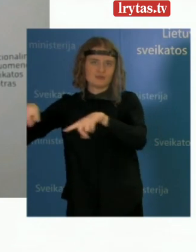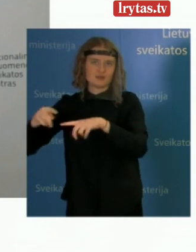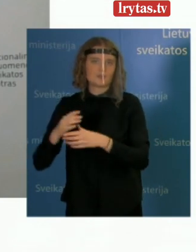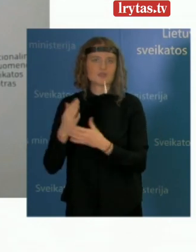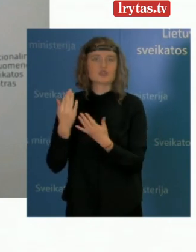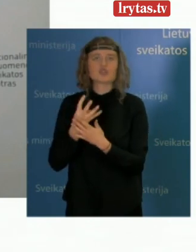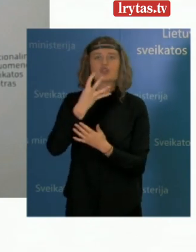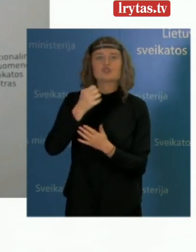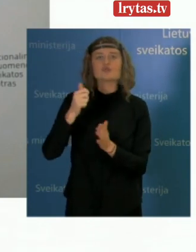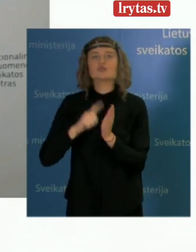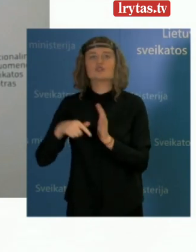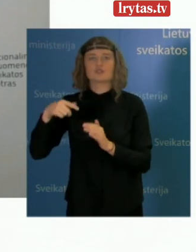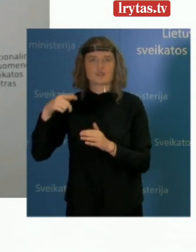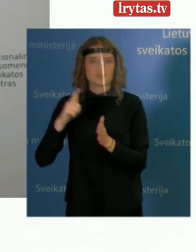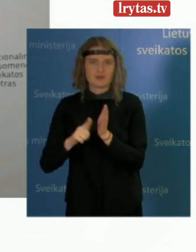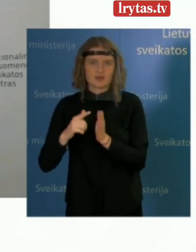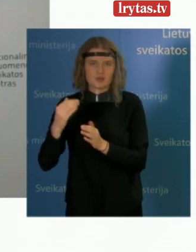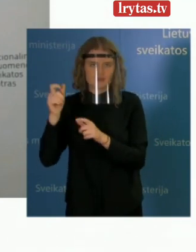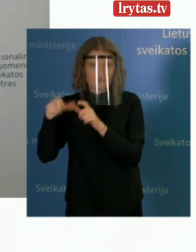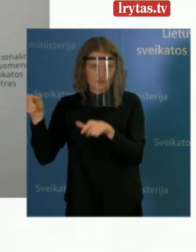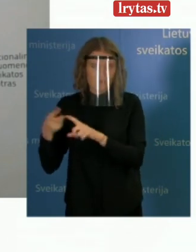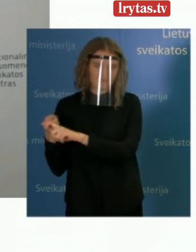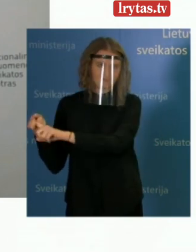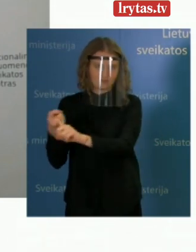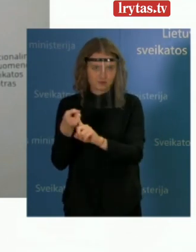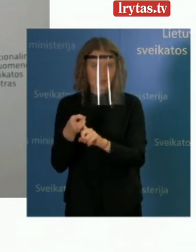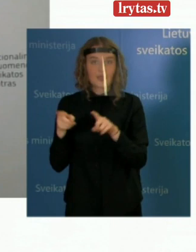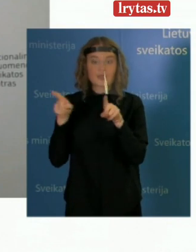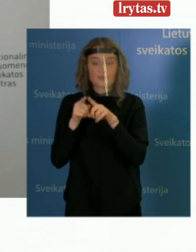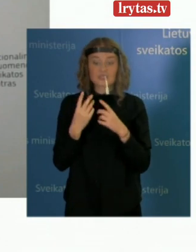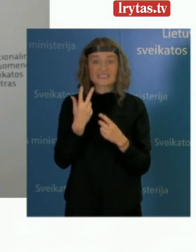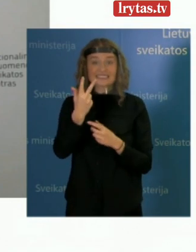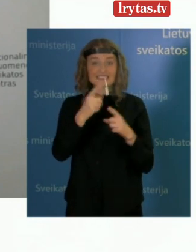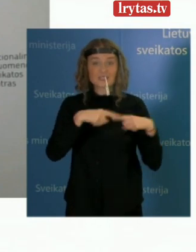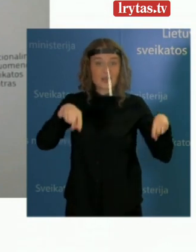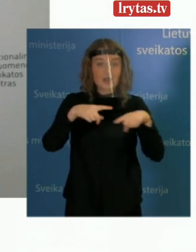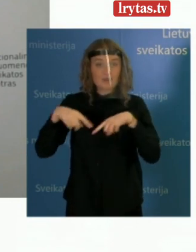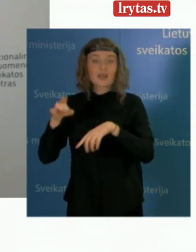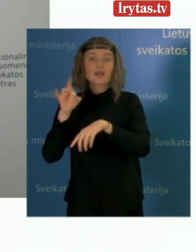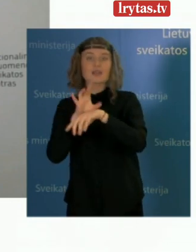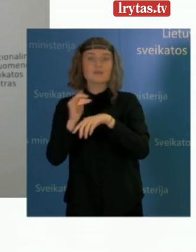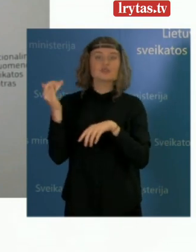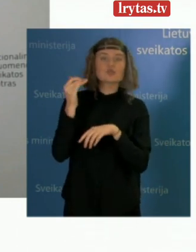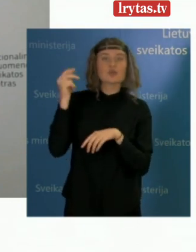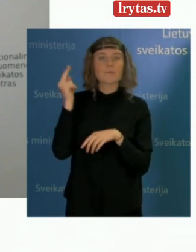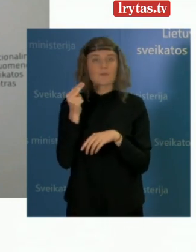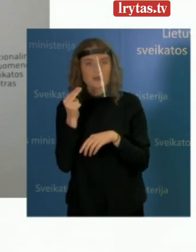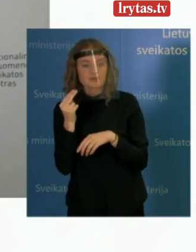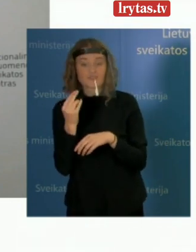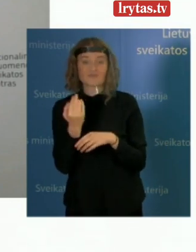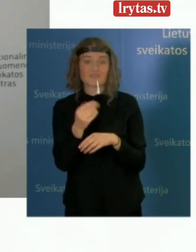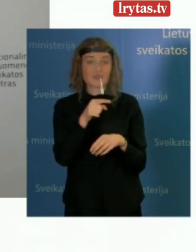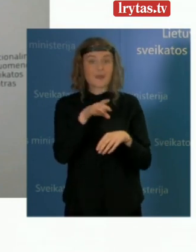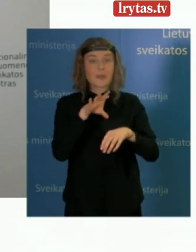470. Taip pat turime tris atskritis, tai yra Klaipėdo Šiaulių ir Panevežė, kuriuose fiksavome